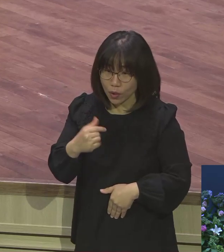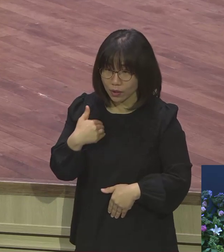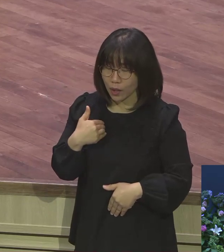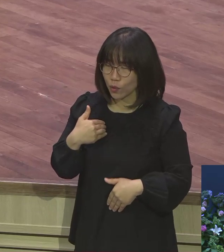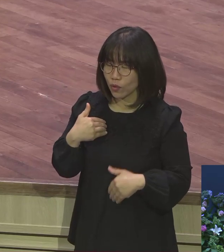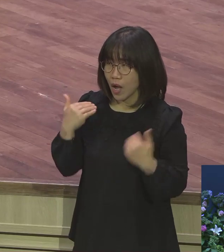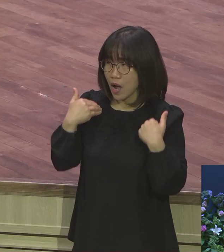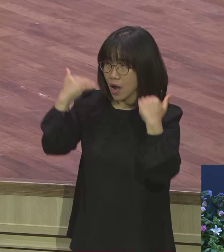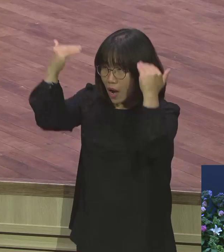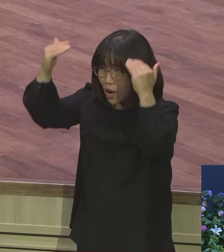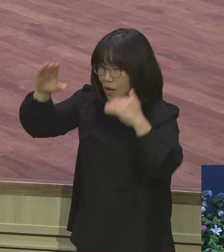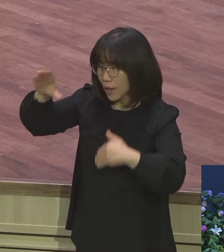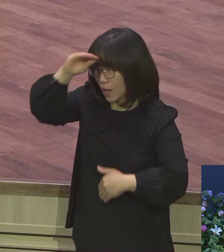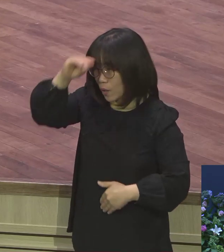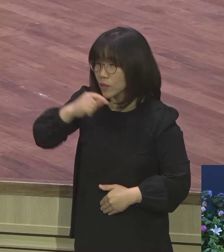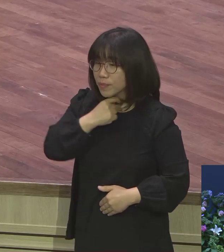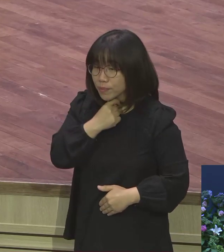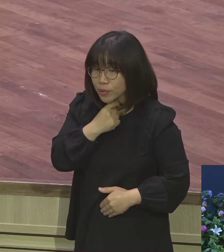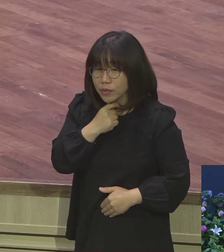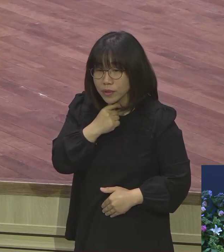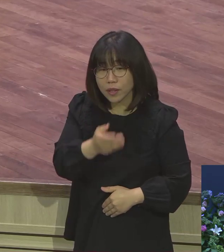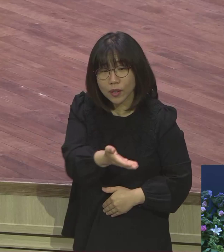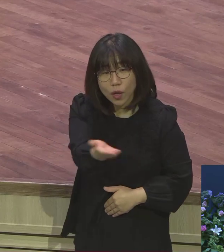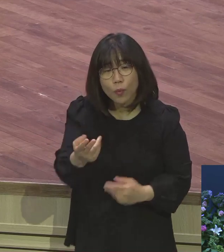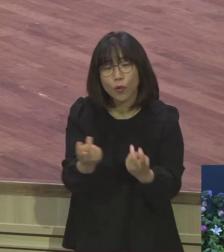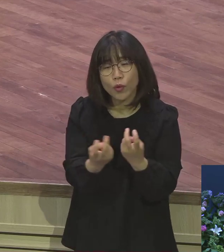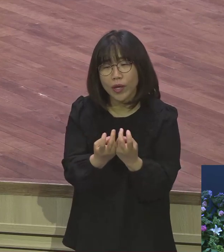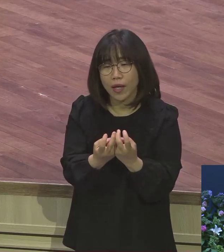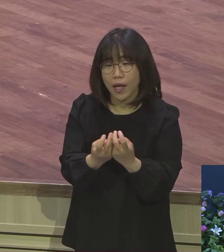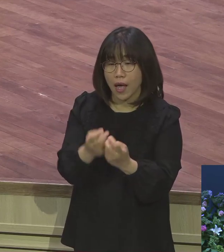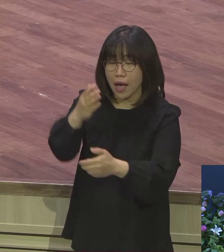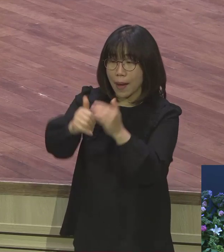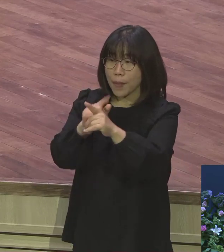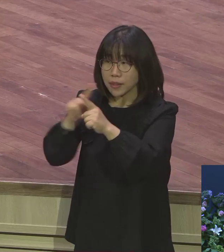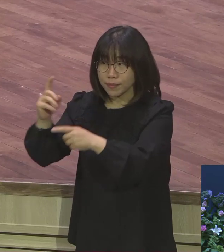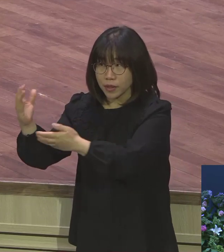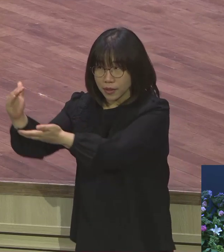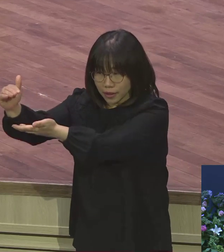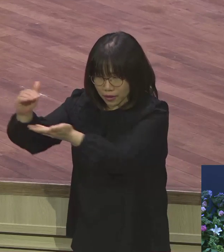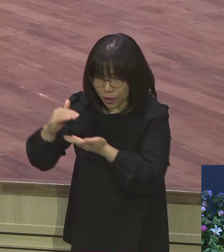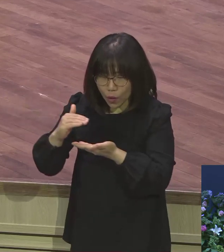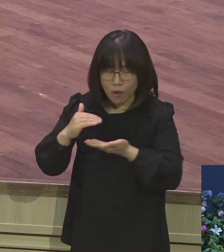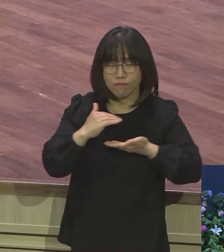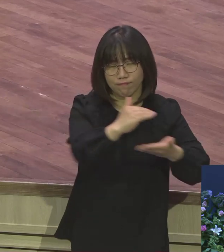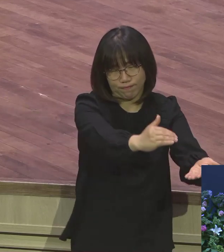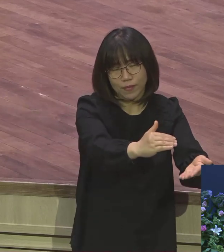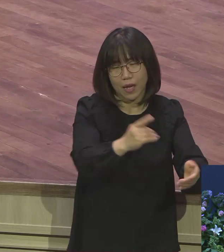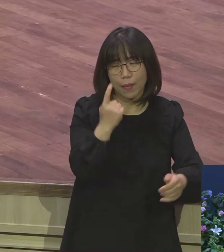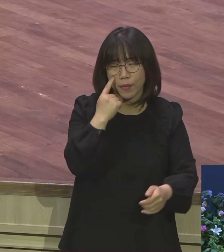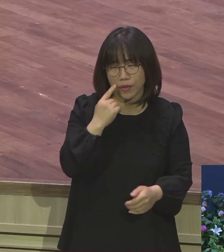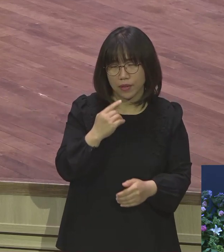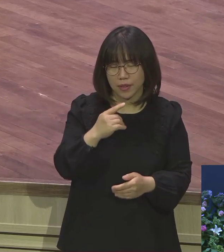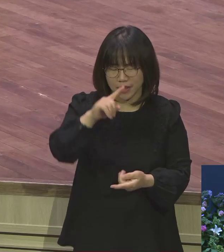싶으면 여러분이 말씀을 들었으면 실천해보세요. 실천. 그대로 실천해보시라고.